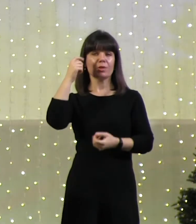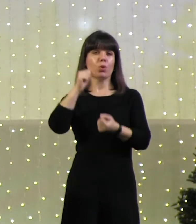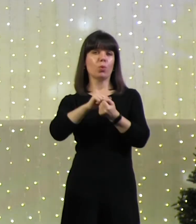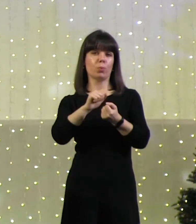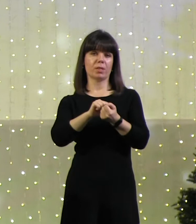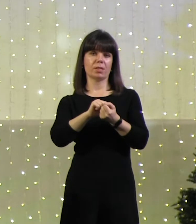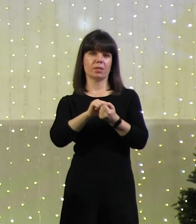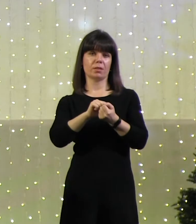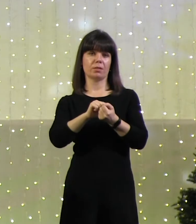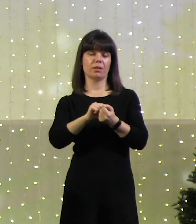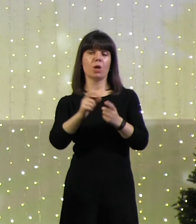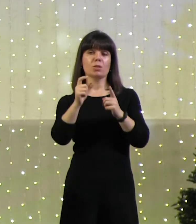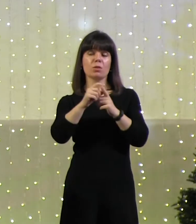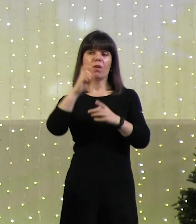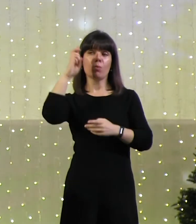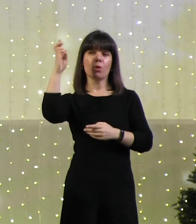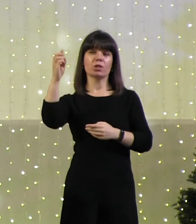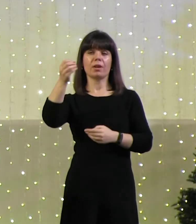слово вразумляет,